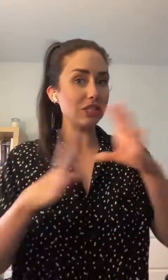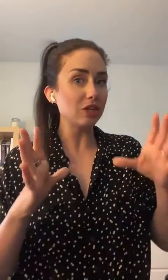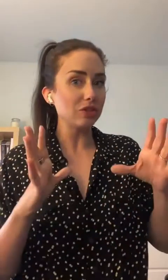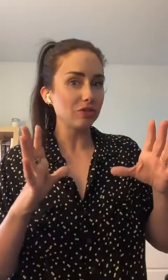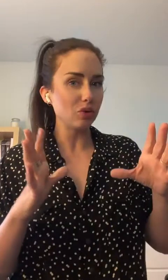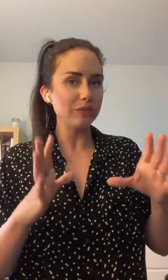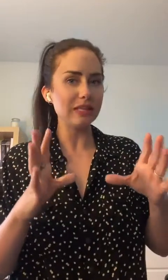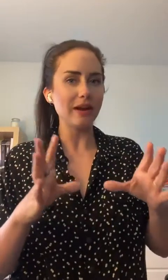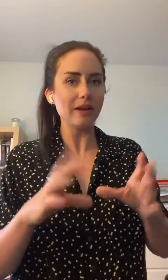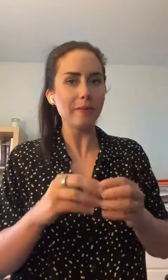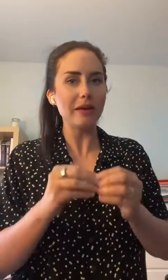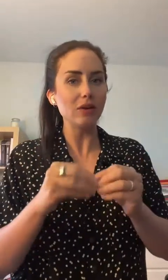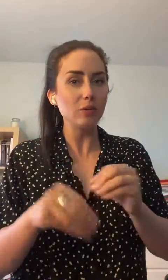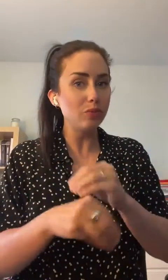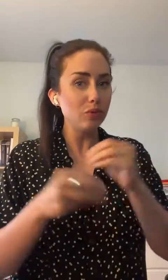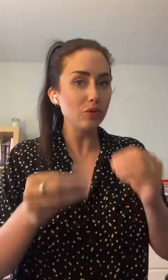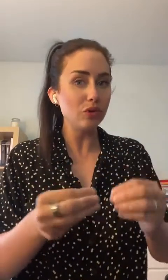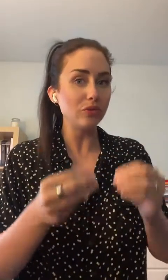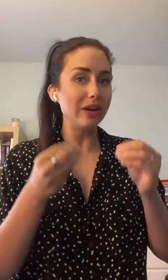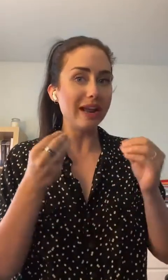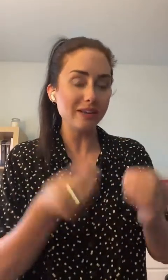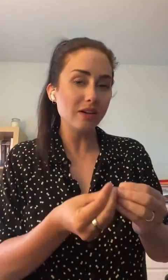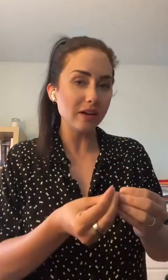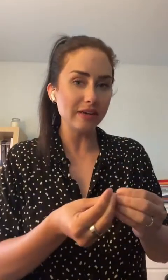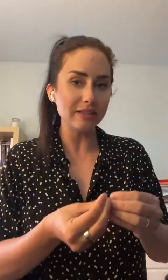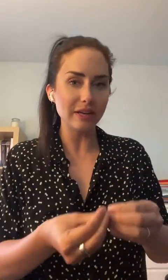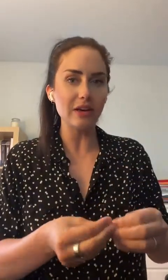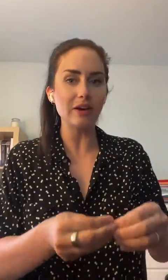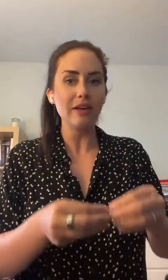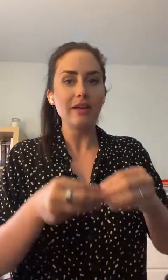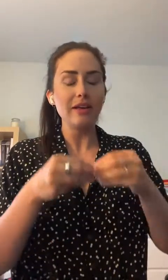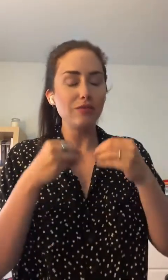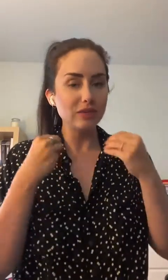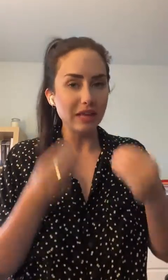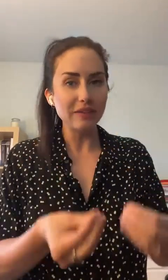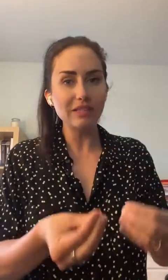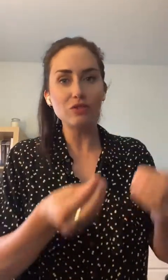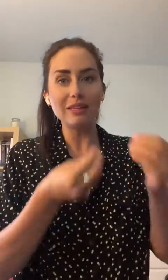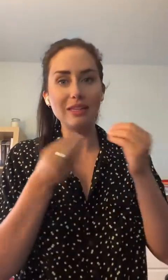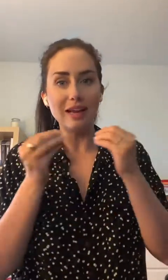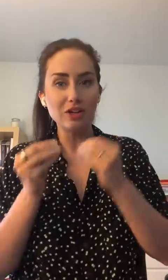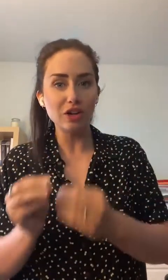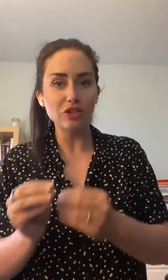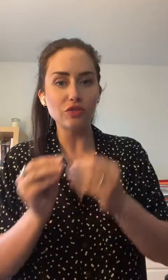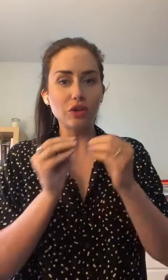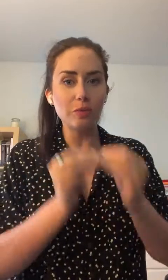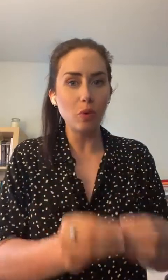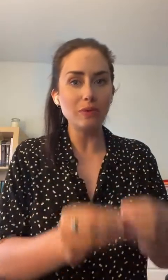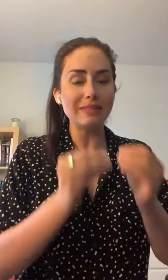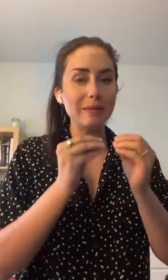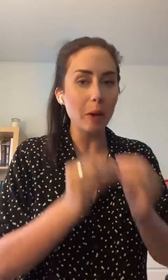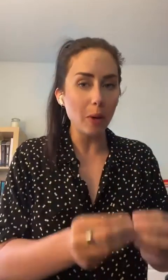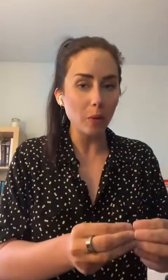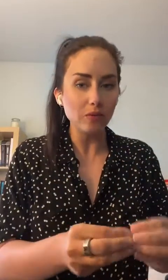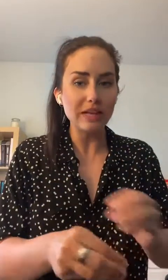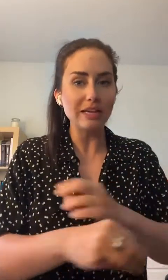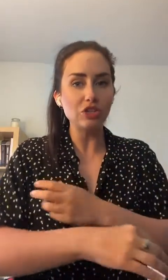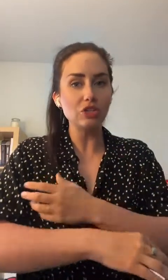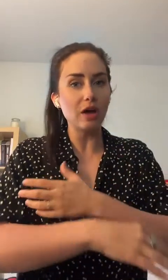de sortes d'eau micellaire, mais il y a beaucoup qui ont de l'alcool à l'intérieur. Et vous le savez, si vous mettez de l'alcool sur votre peau, c'est pas bon. Vous allez juste,